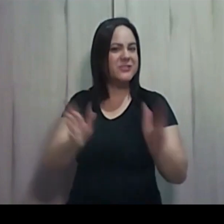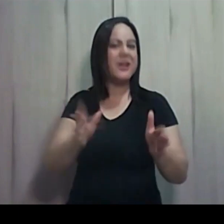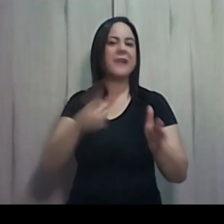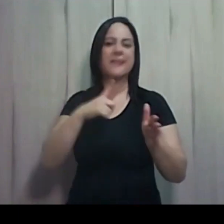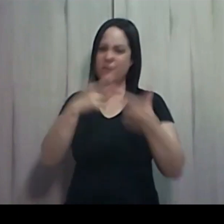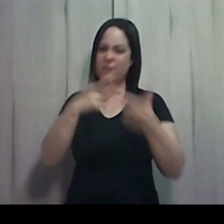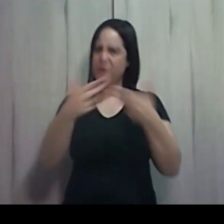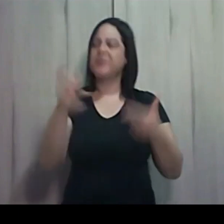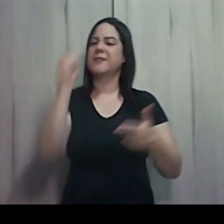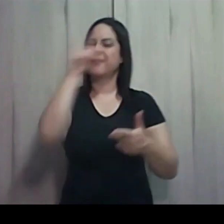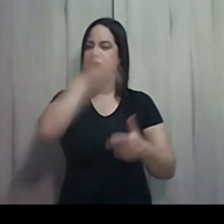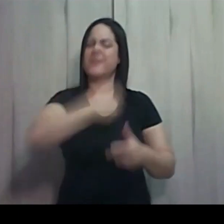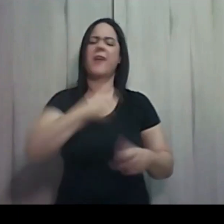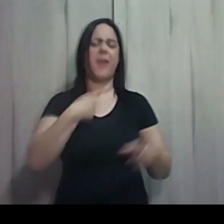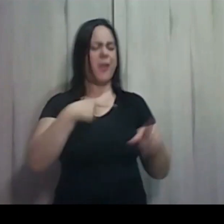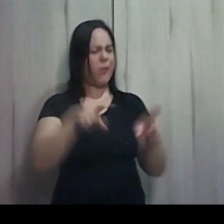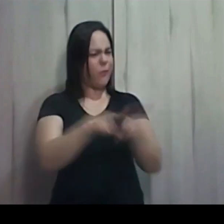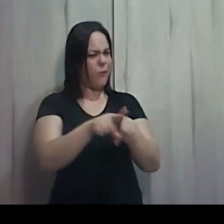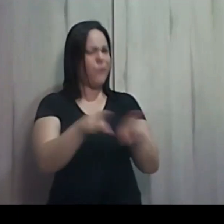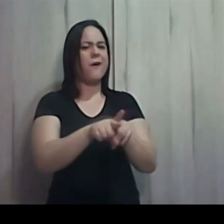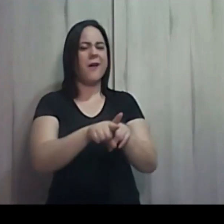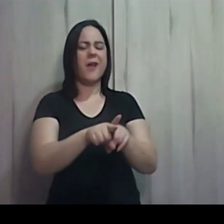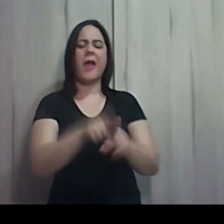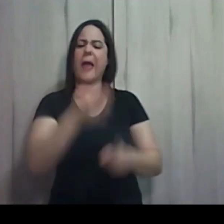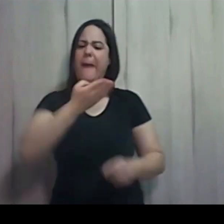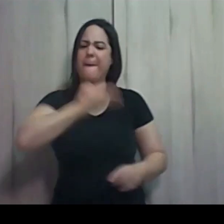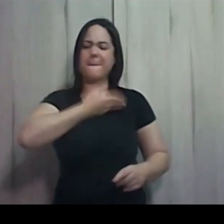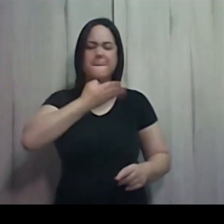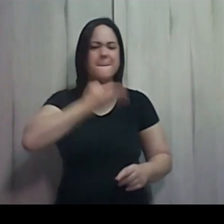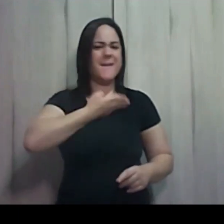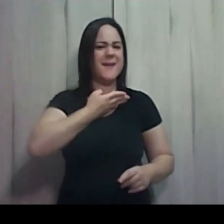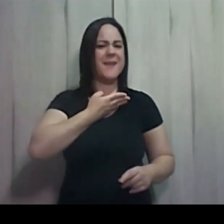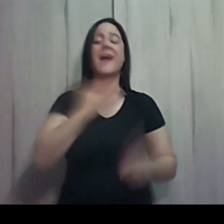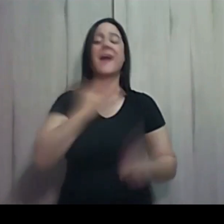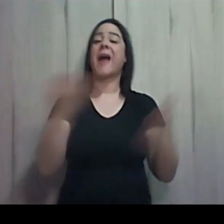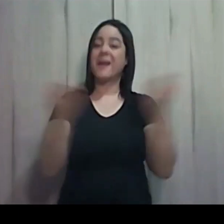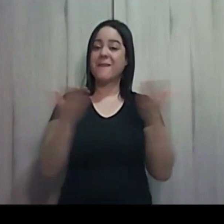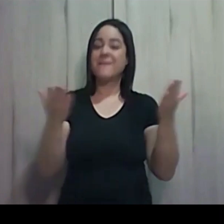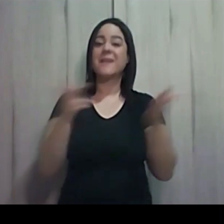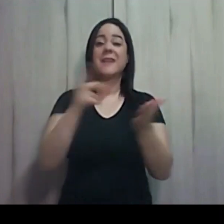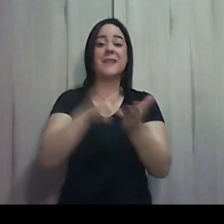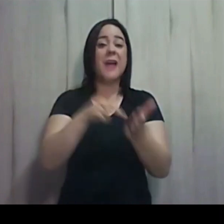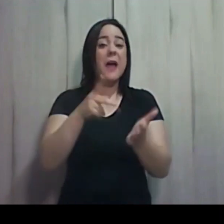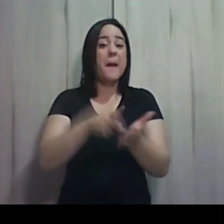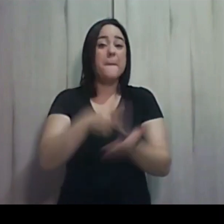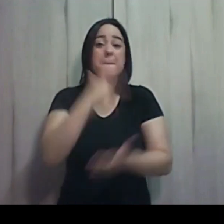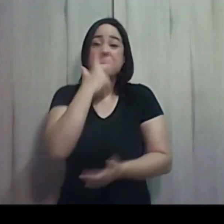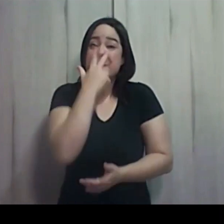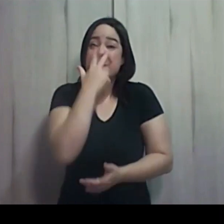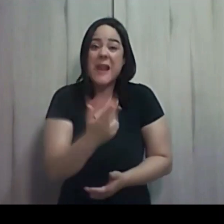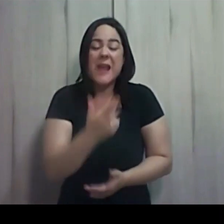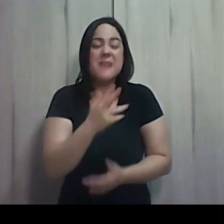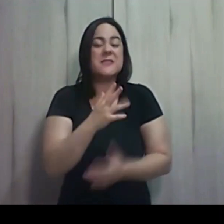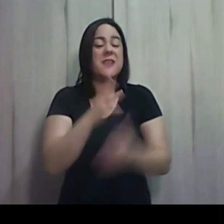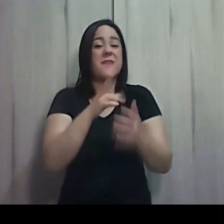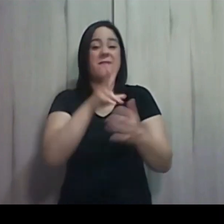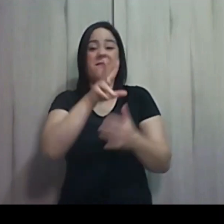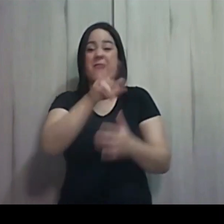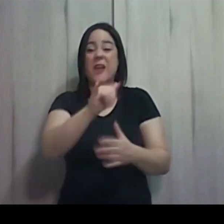Eu também. Nossos amigos. E às vezes realmente parece que tudo vai acabar mal. Tudo vai dar errado. Mas eu